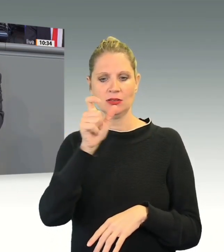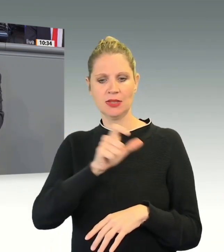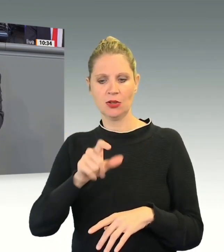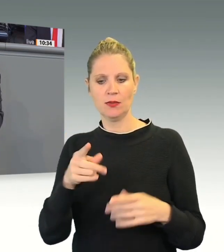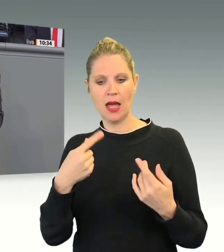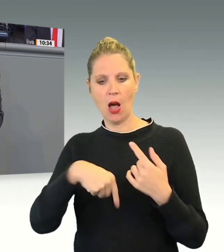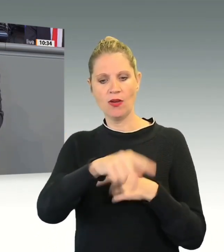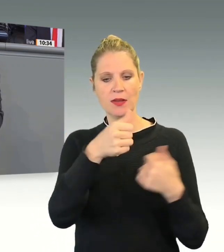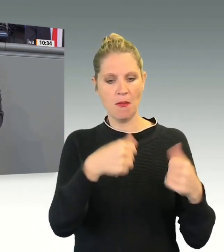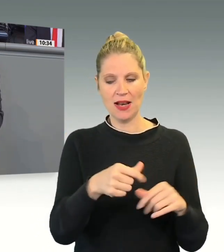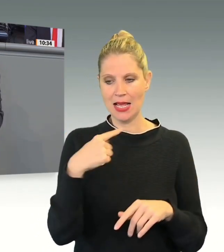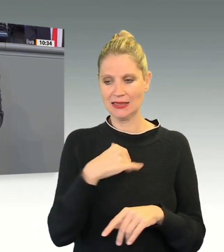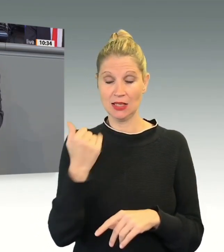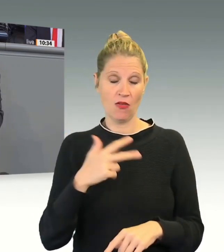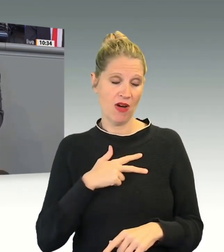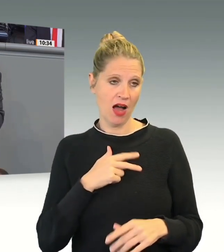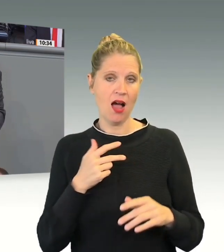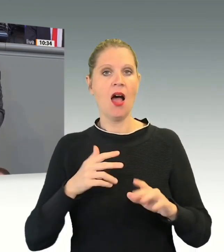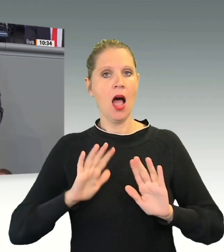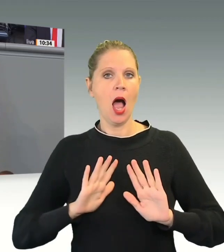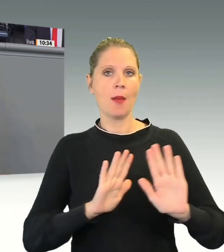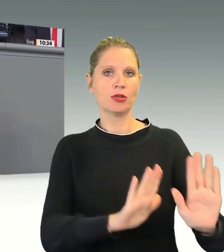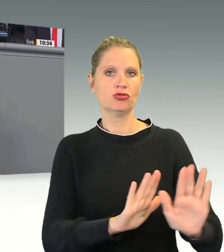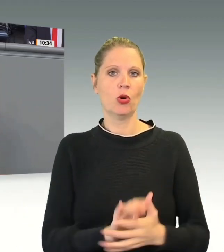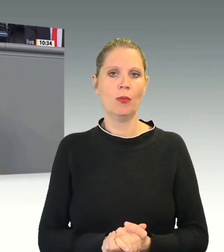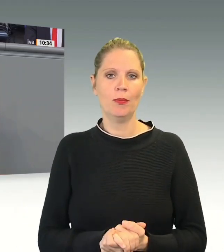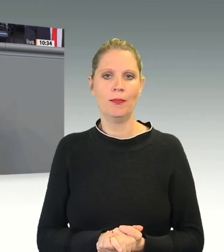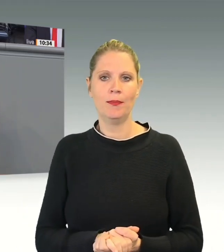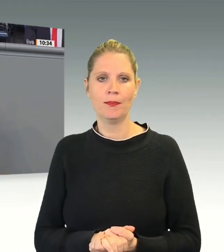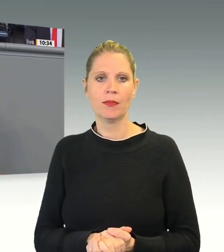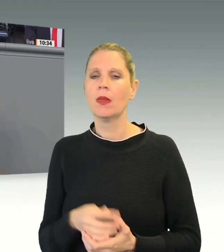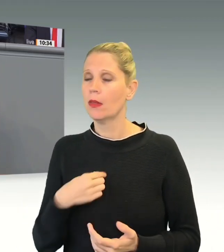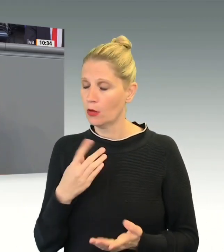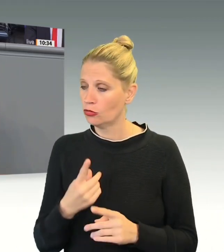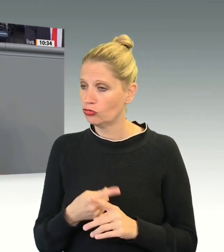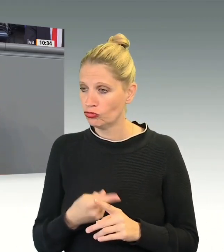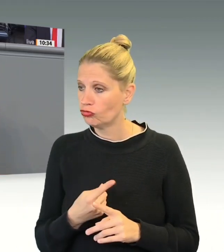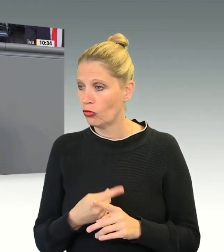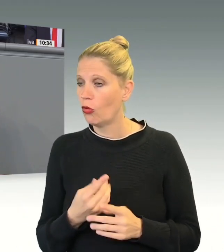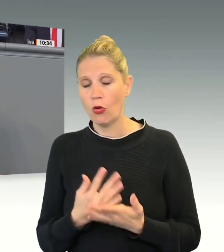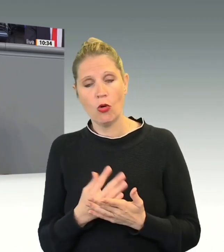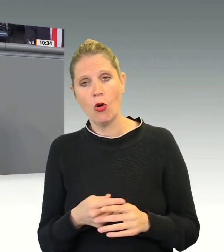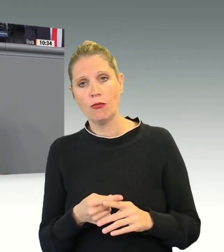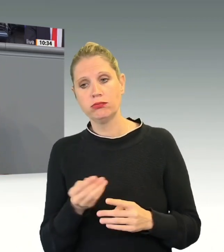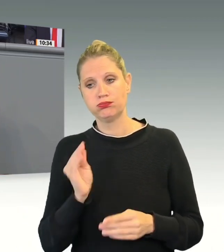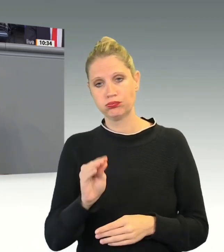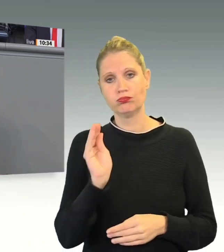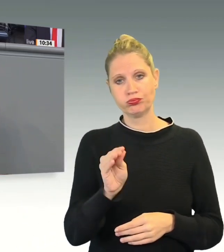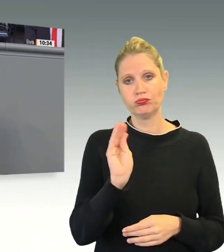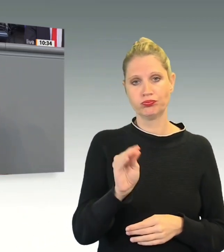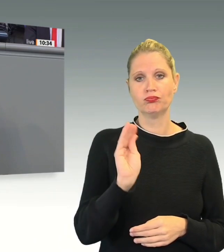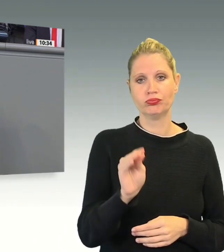tatsächlich abgeschoben worden. Ich habe Sie bereits auch darauf hingewiesen. Die Bundespolizei beklagte in ihrem letzten